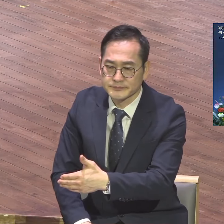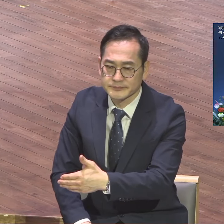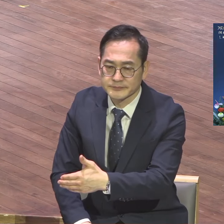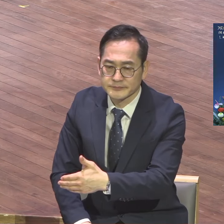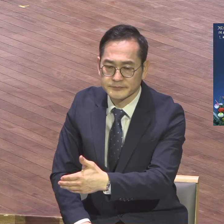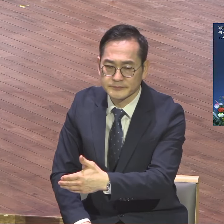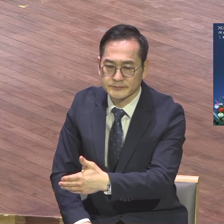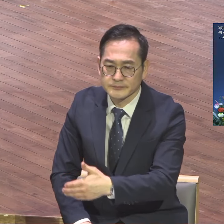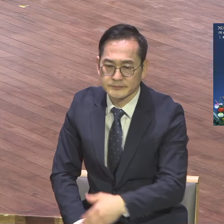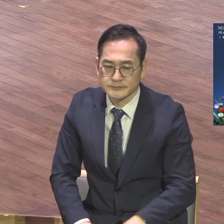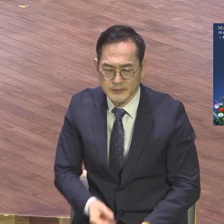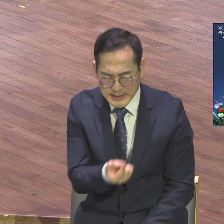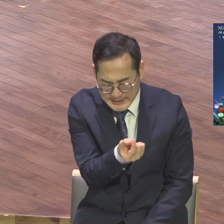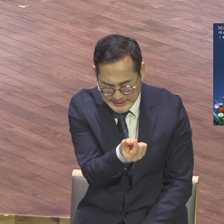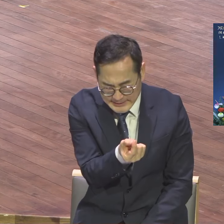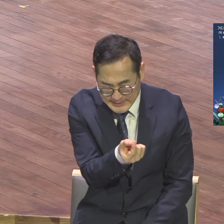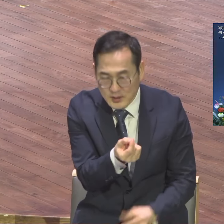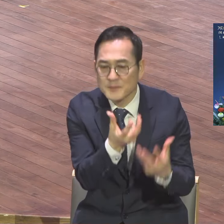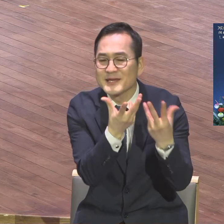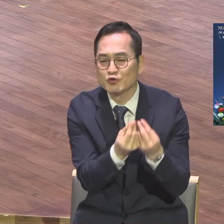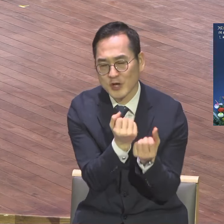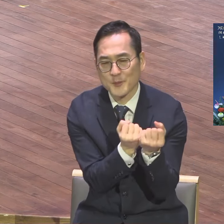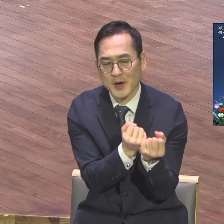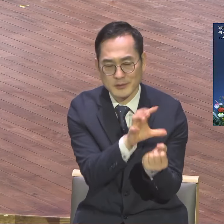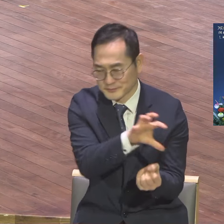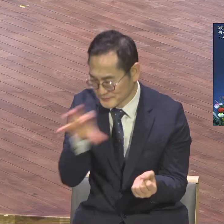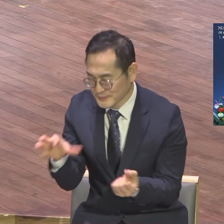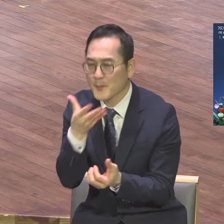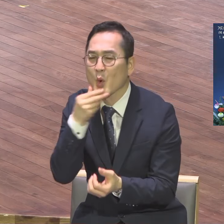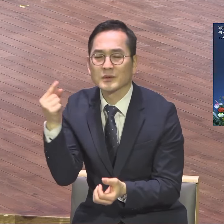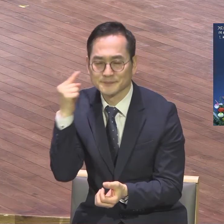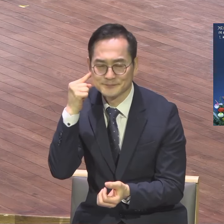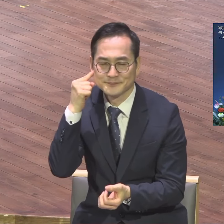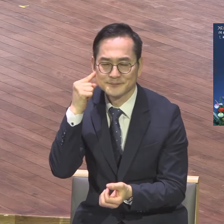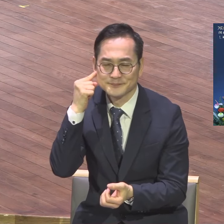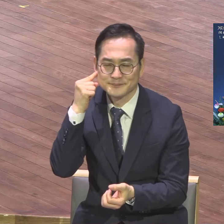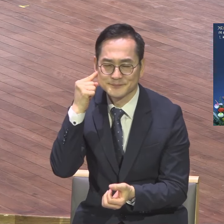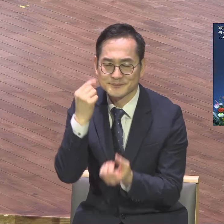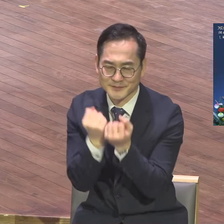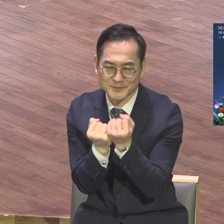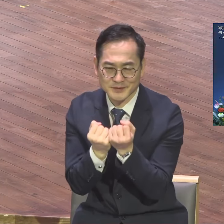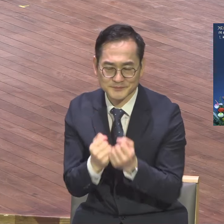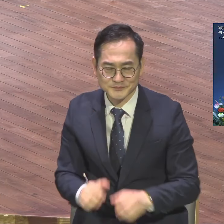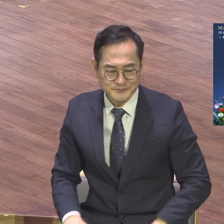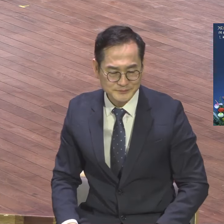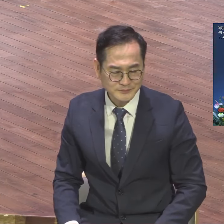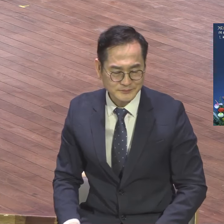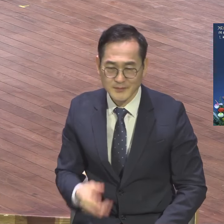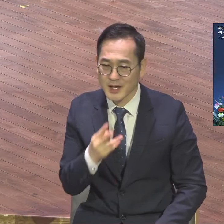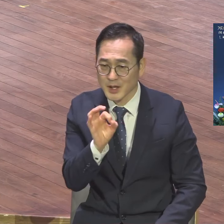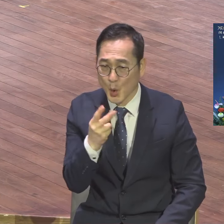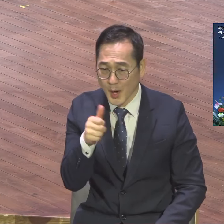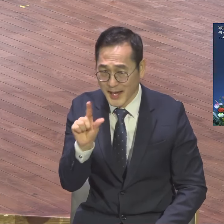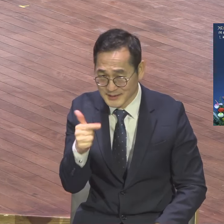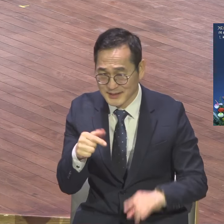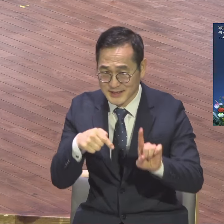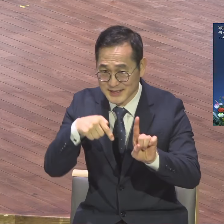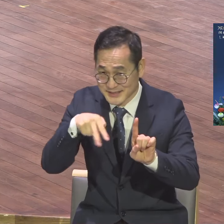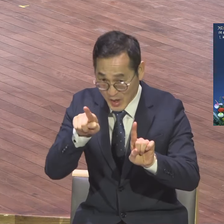저는 생명이라는 표현을 아주 좋아합니다. 요한 1서 5장 11질로 13절의 말씀을 제가